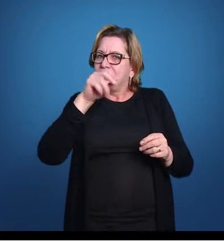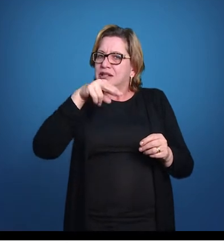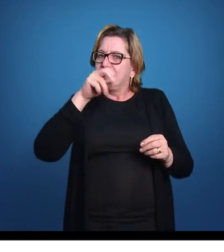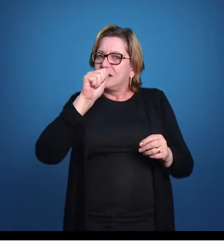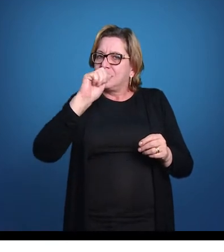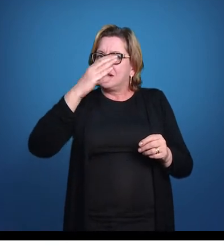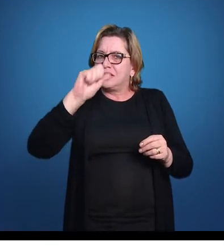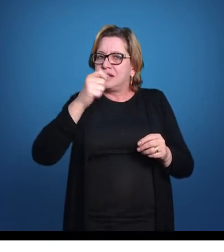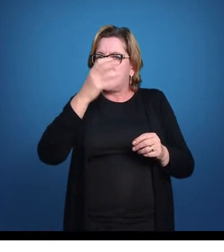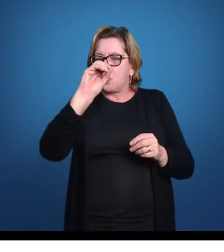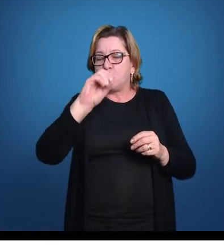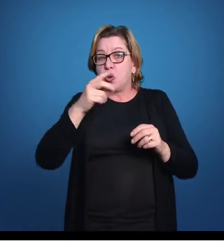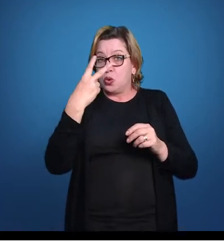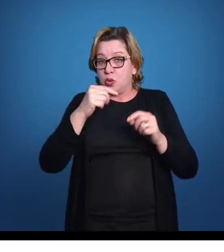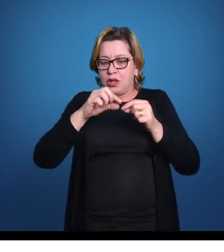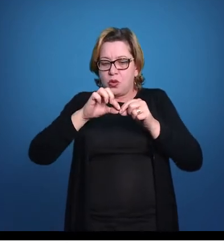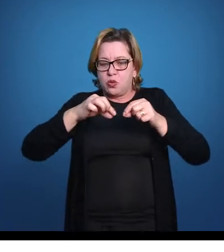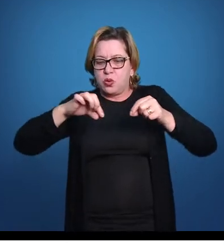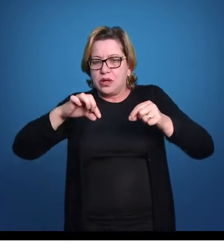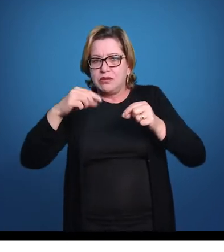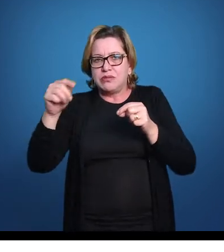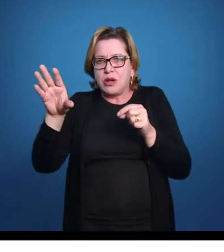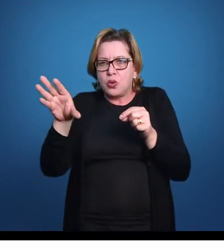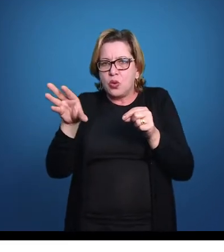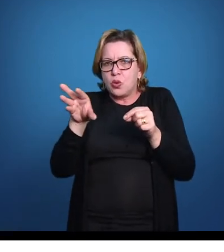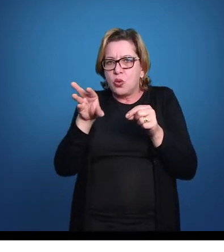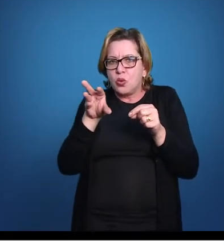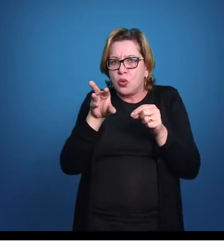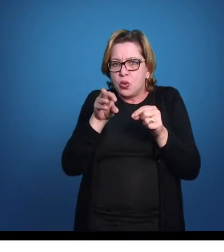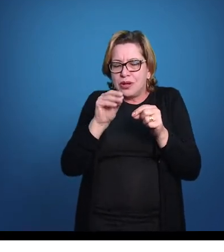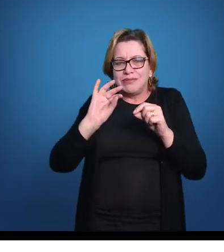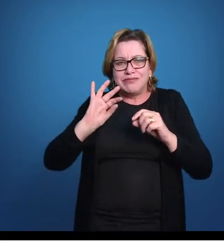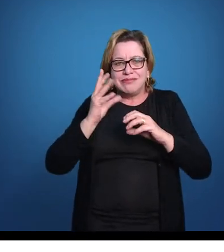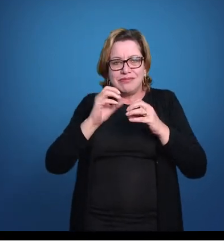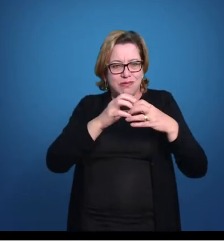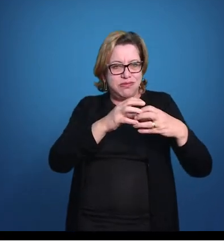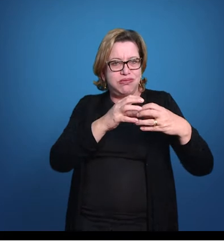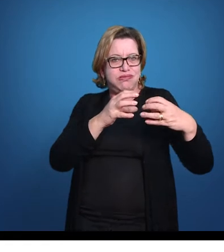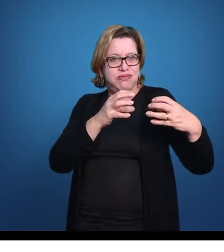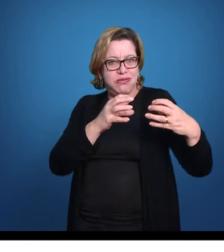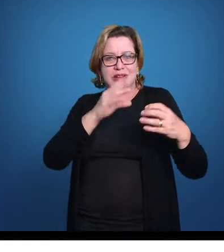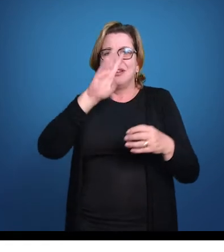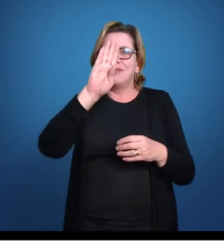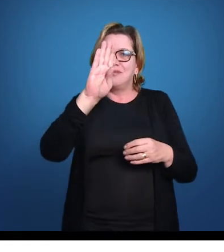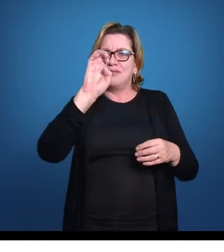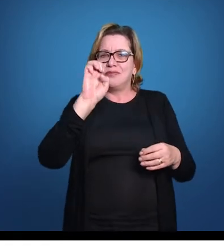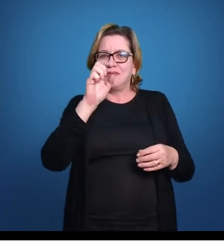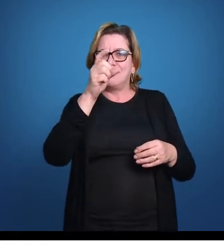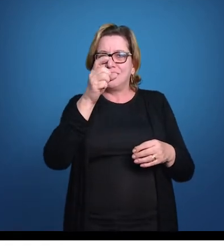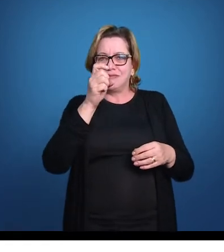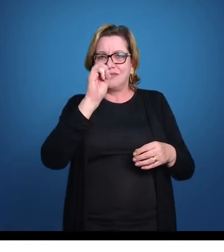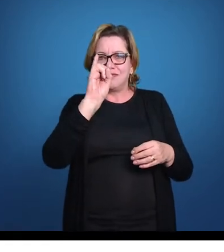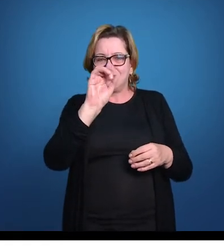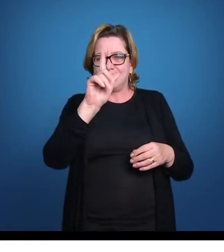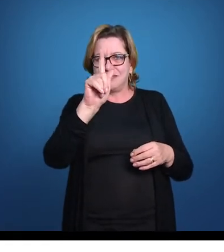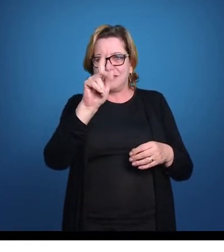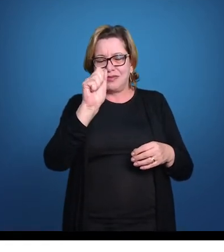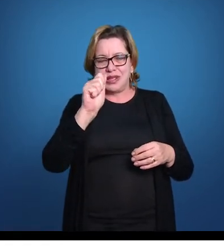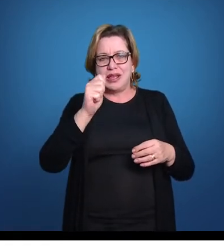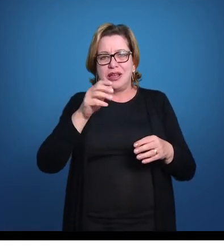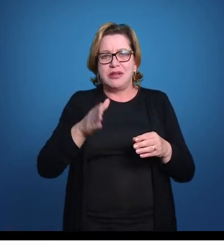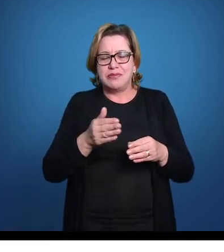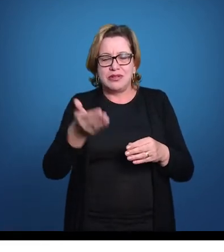permanece e depois aparece a bexiga. Na maior parte dos peixes mais antigos, permanecem essa condição aqui,